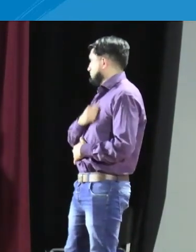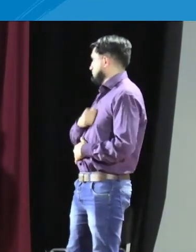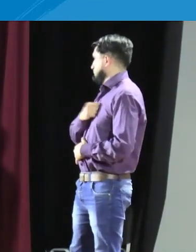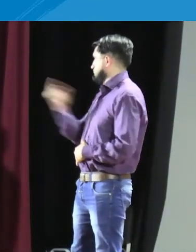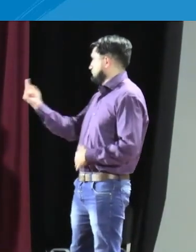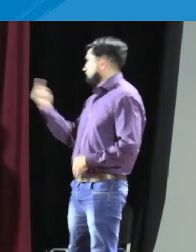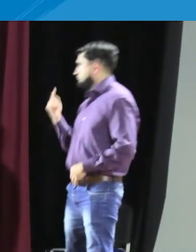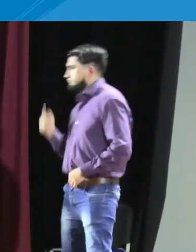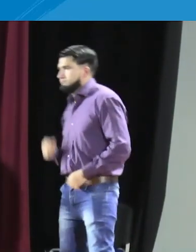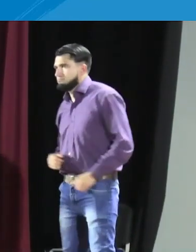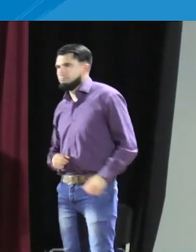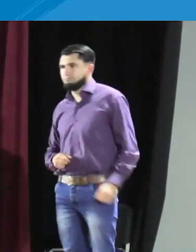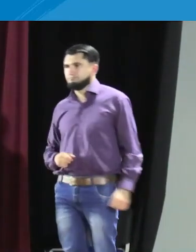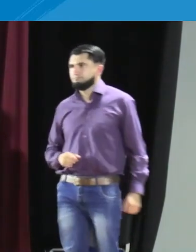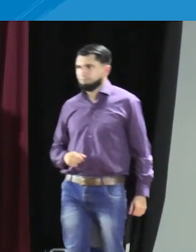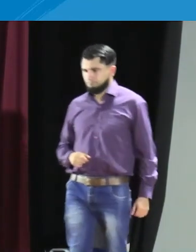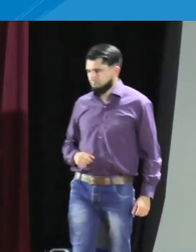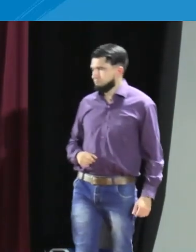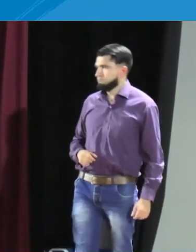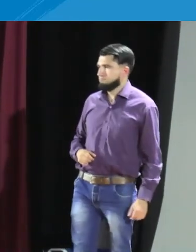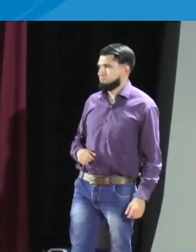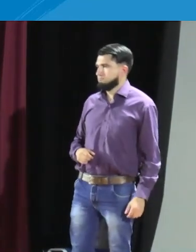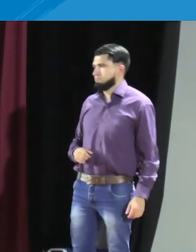oportunidad a las dos personas que están acá y terminamos.